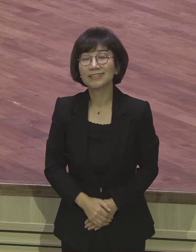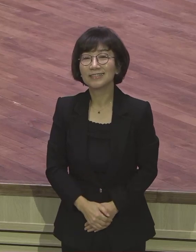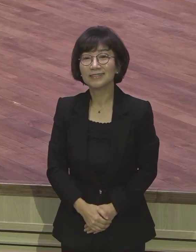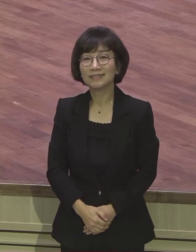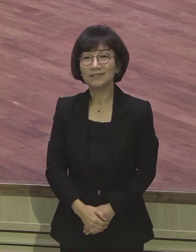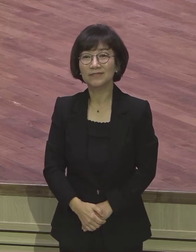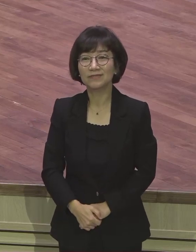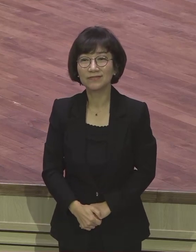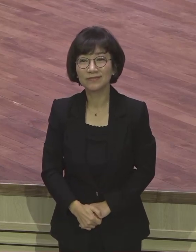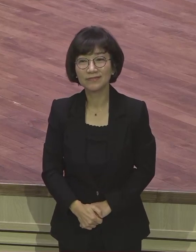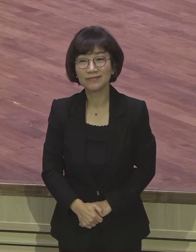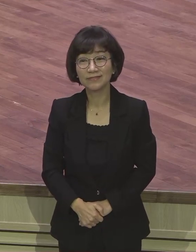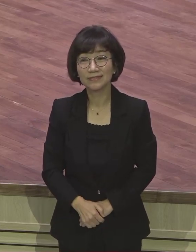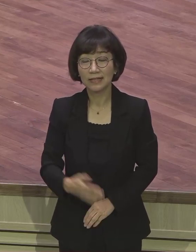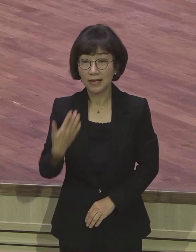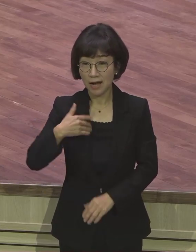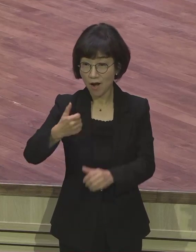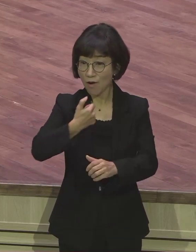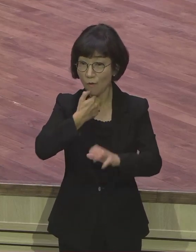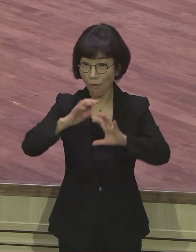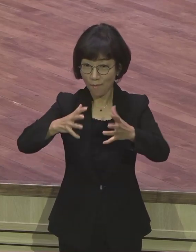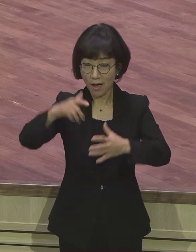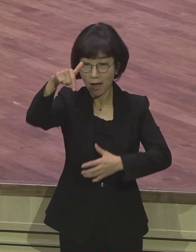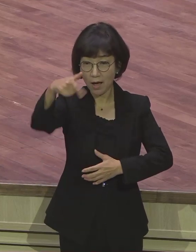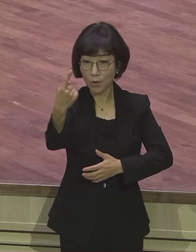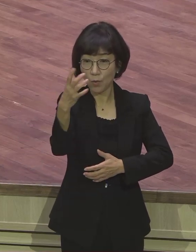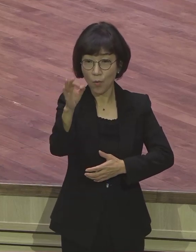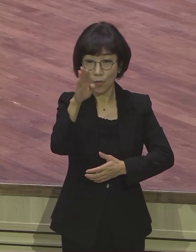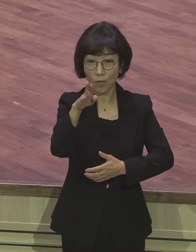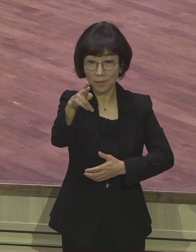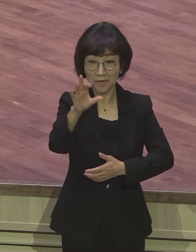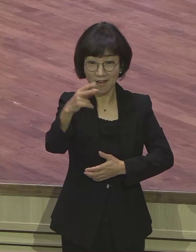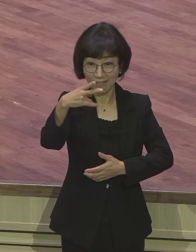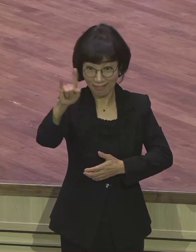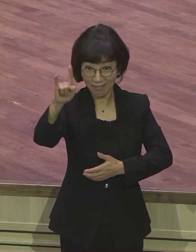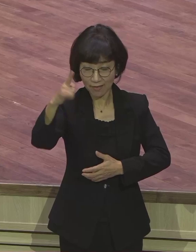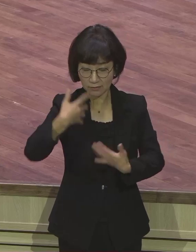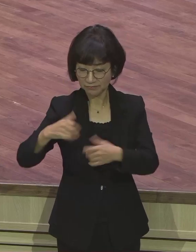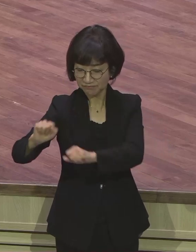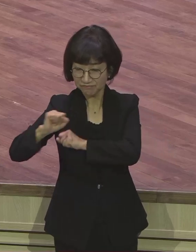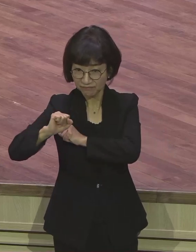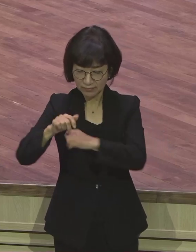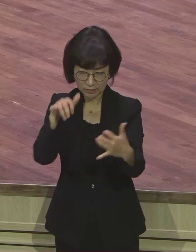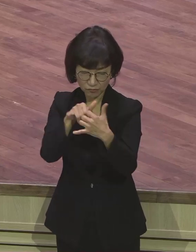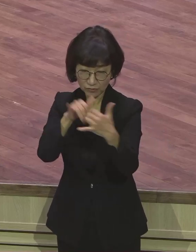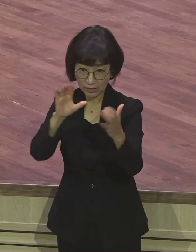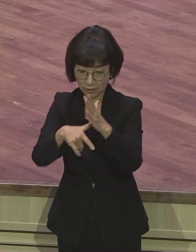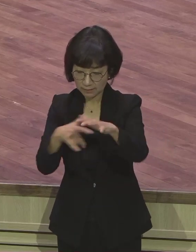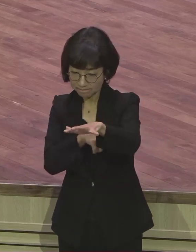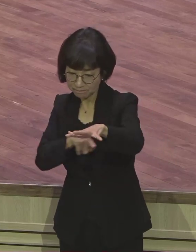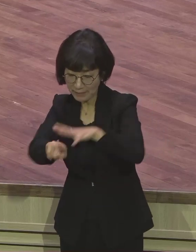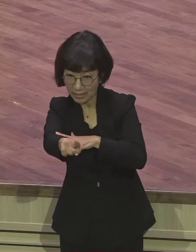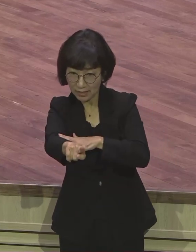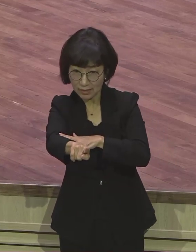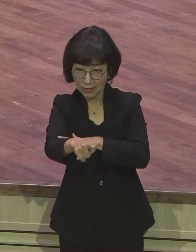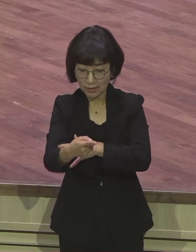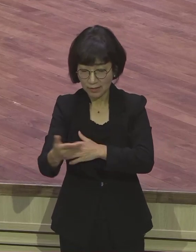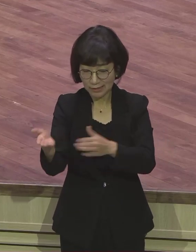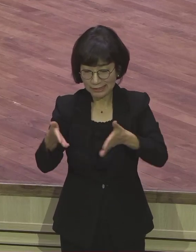로마의 공병대가 거치없이 길을 닦아 하는 것처럼 복음이 전파되고 있다는 것을